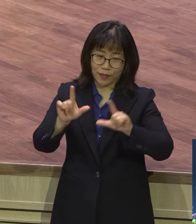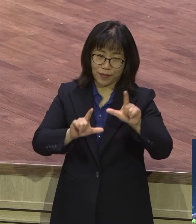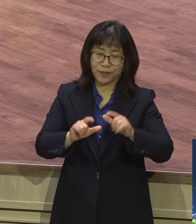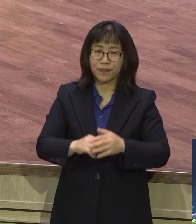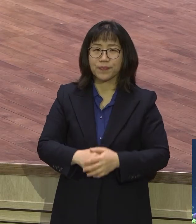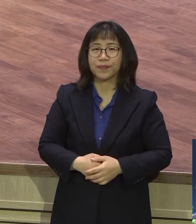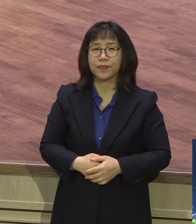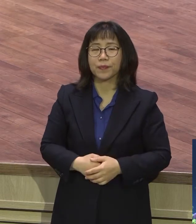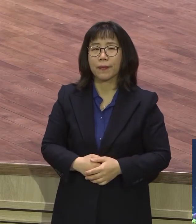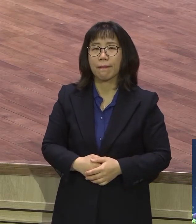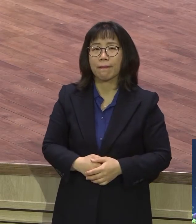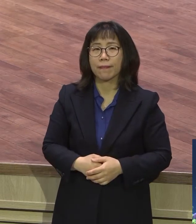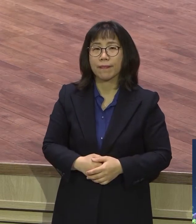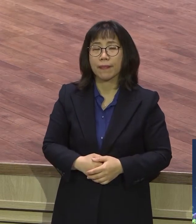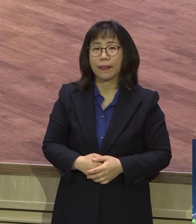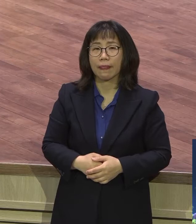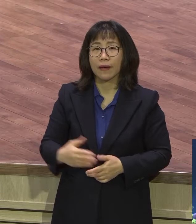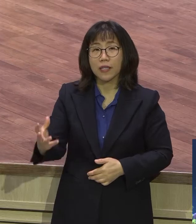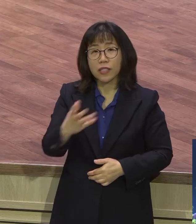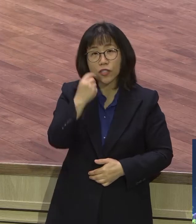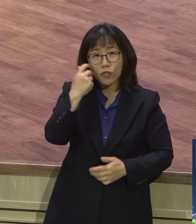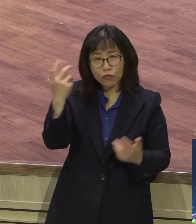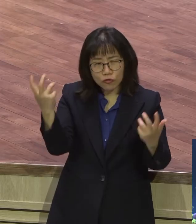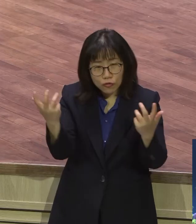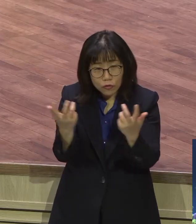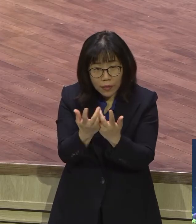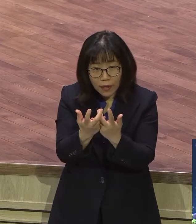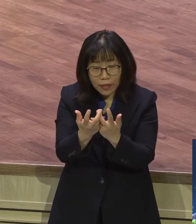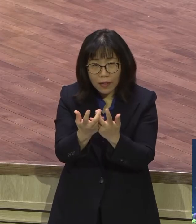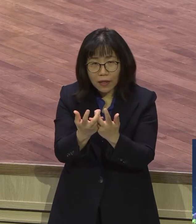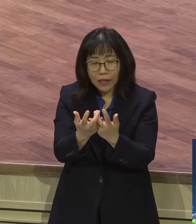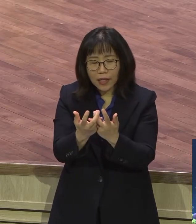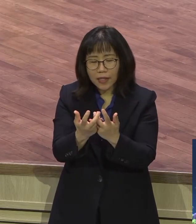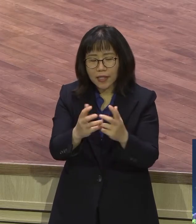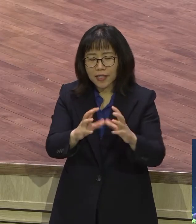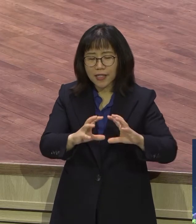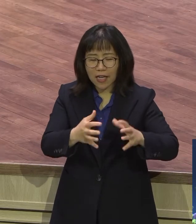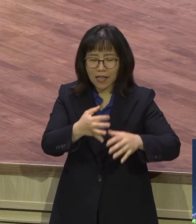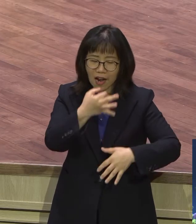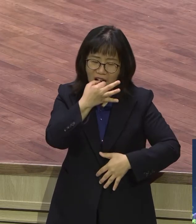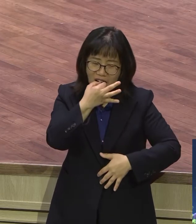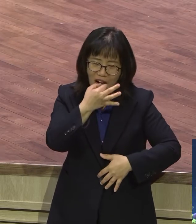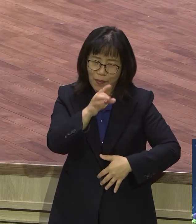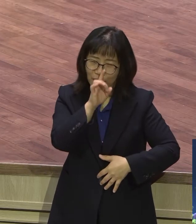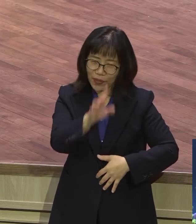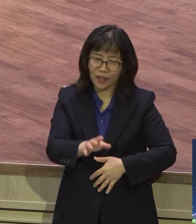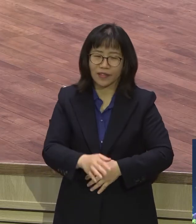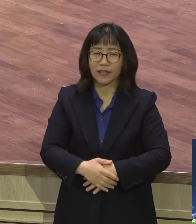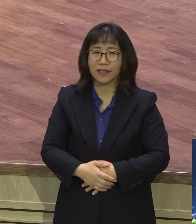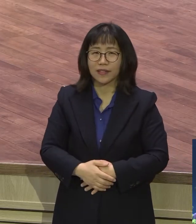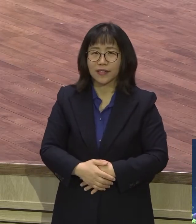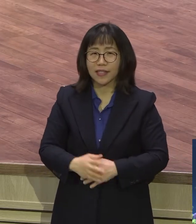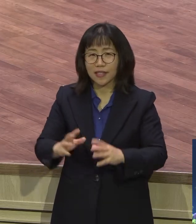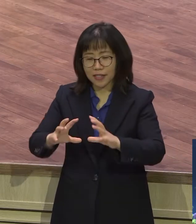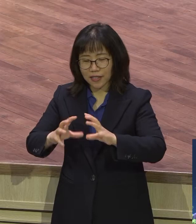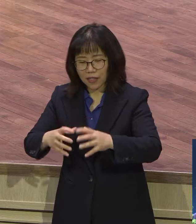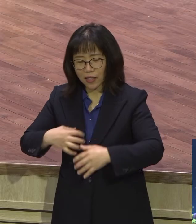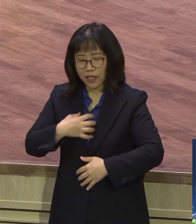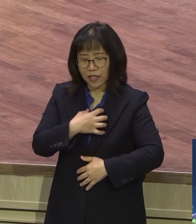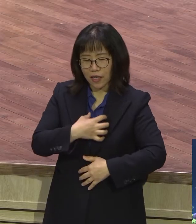아멘 성령 충만하려고 그러면 세상 욕심내 가지고는 성령 충만 못해요. 세상 염려 걱정에 잡혀버리면 성령 충만